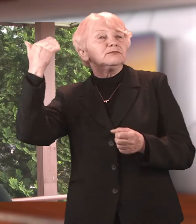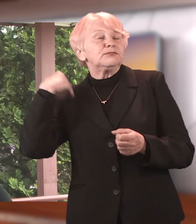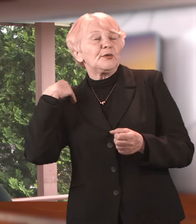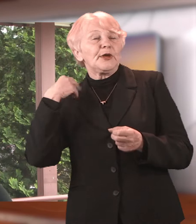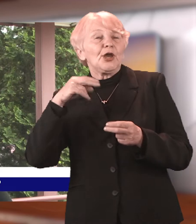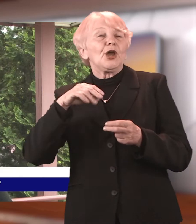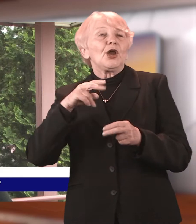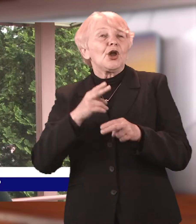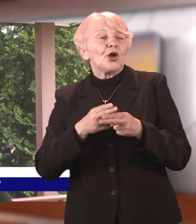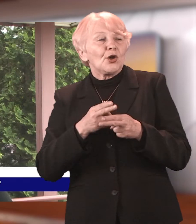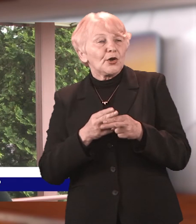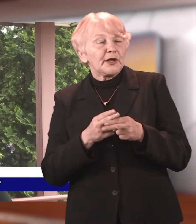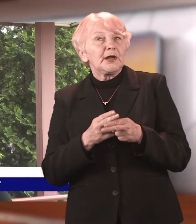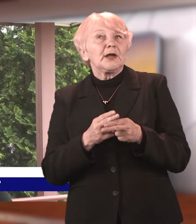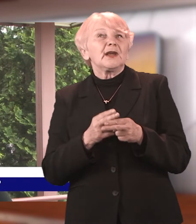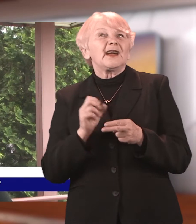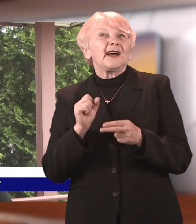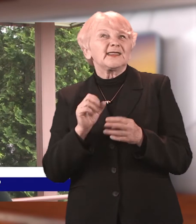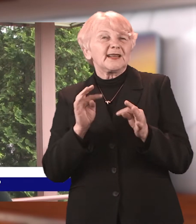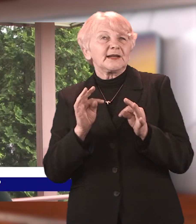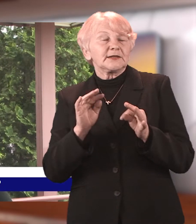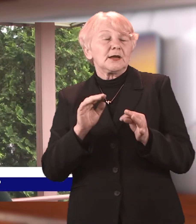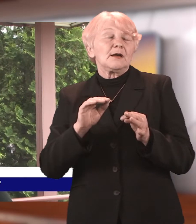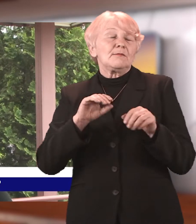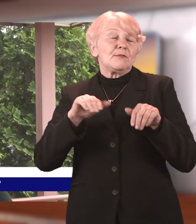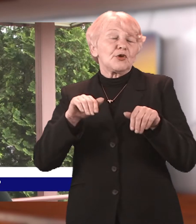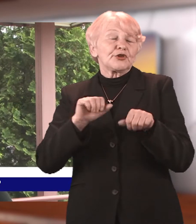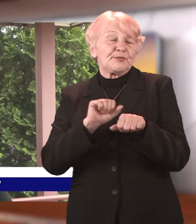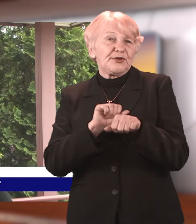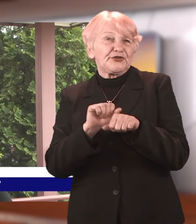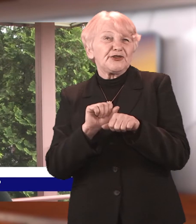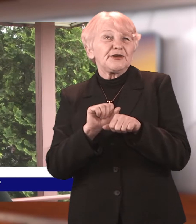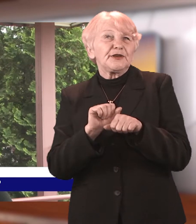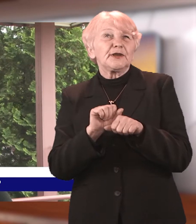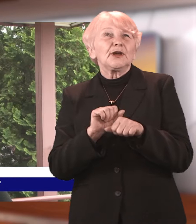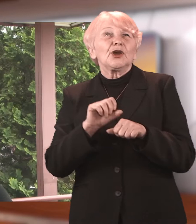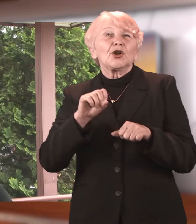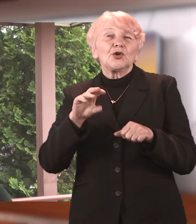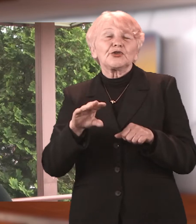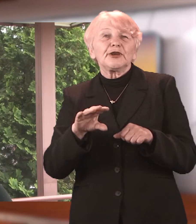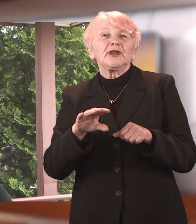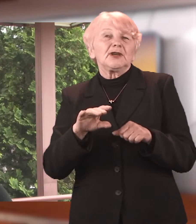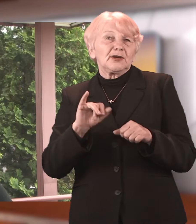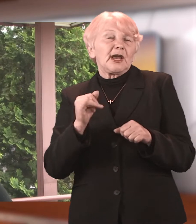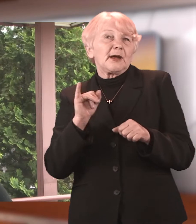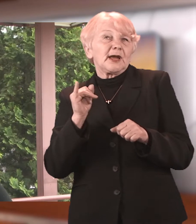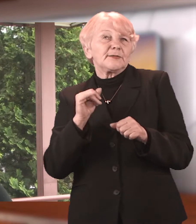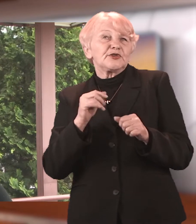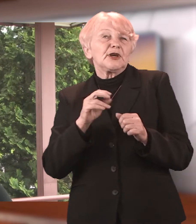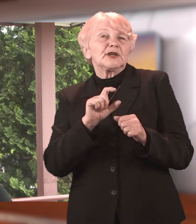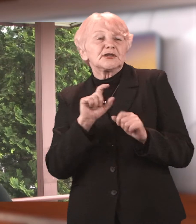koronawirusa, które u dzieci może przebiegać łagodnie, natomiast po pewnym czasie mogą się pojawiać